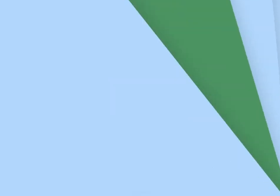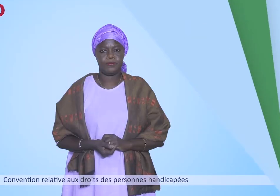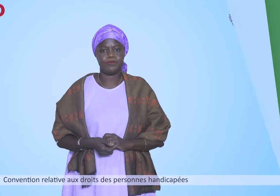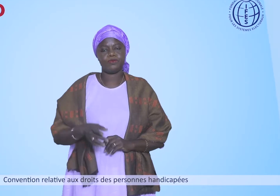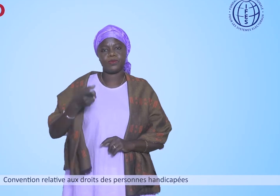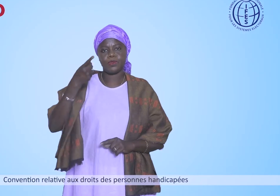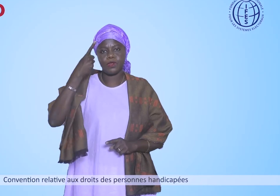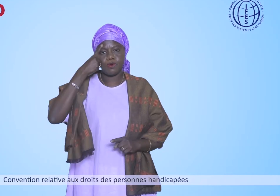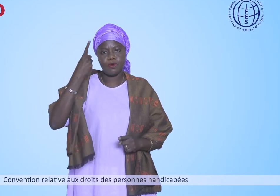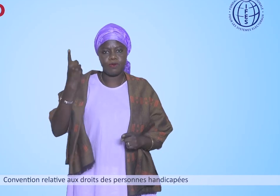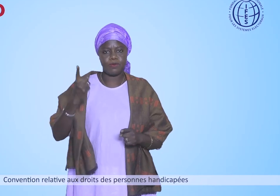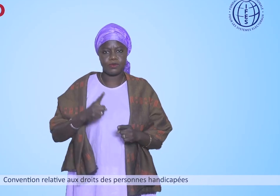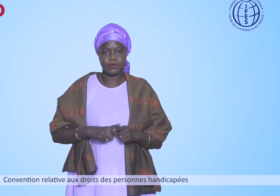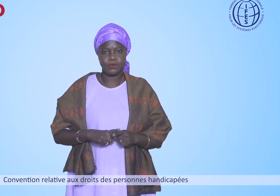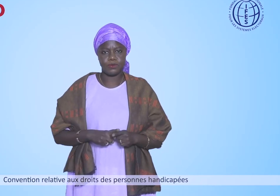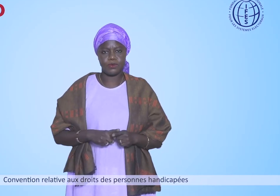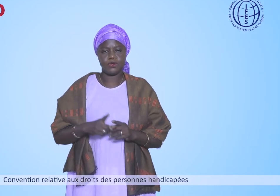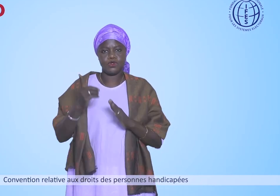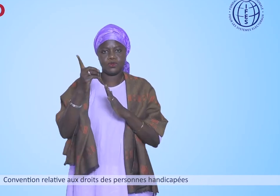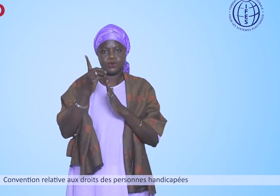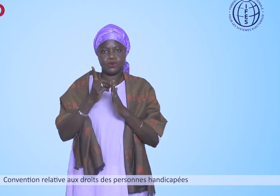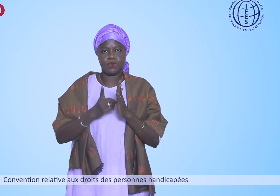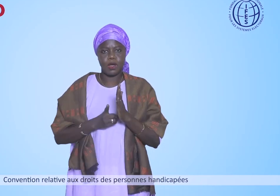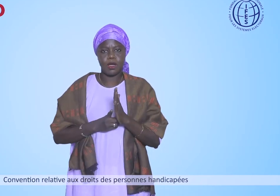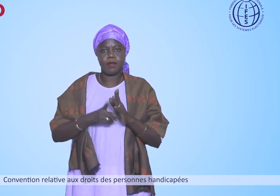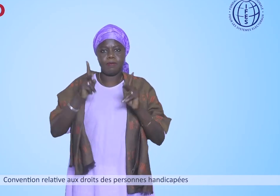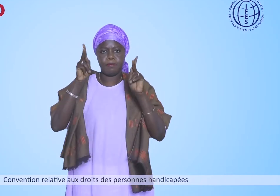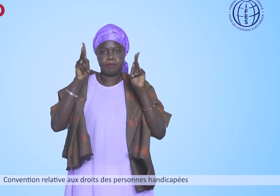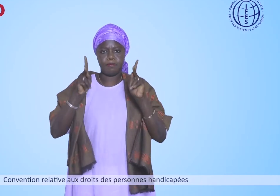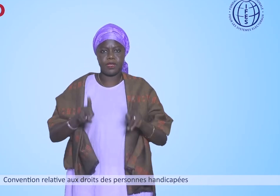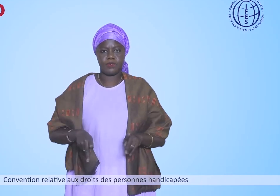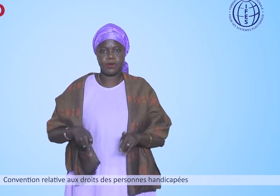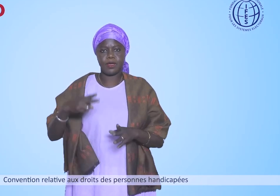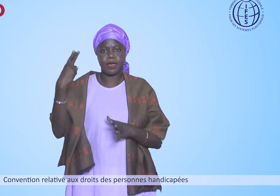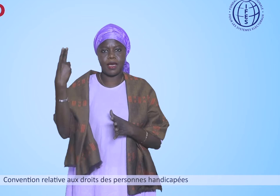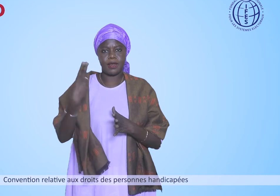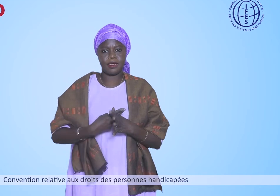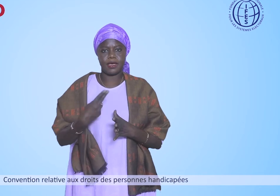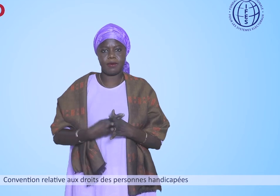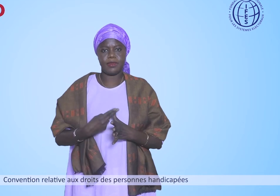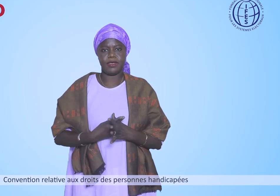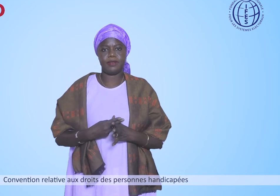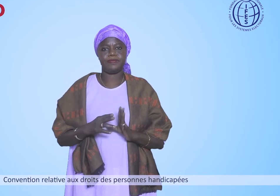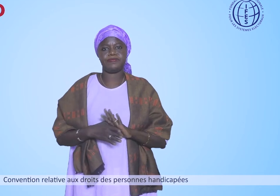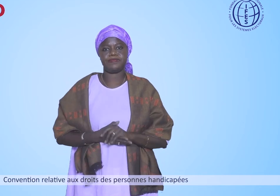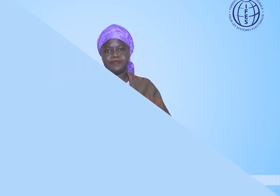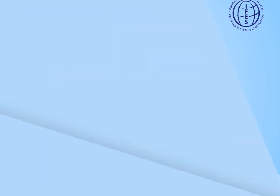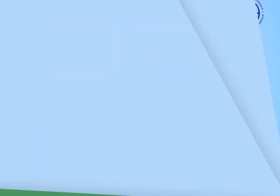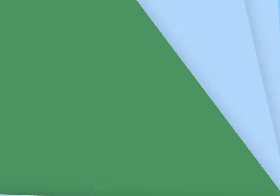Pacte international des droits politiques et civils